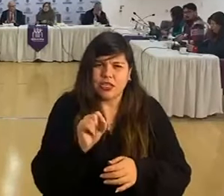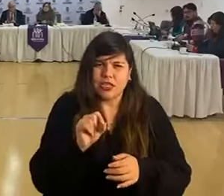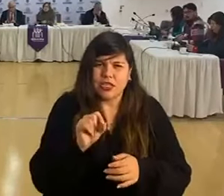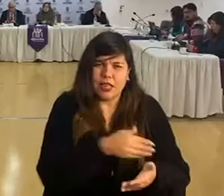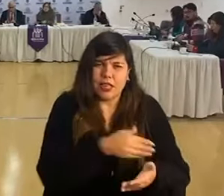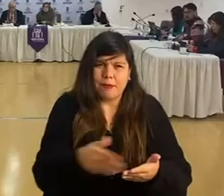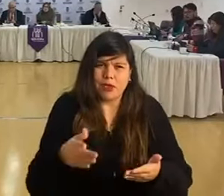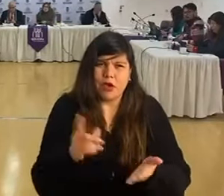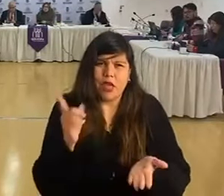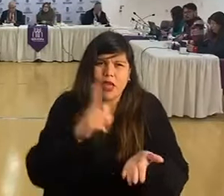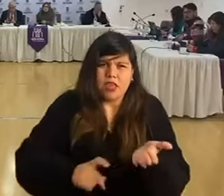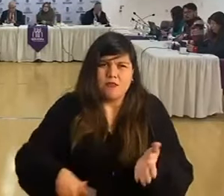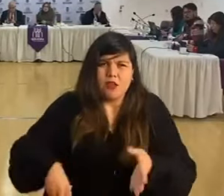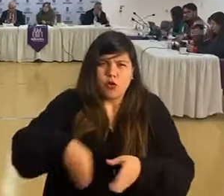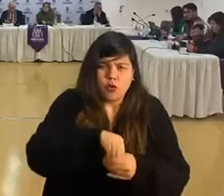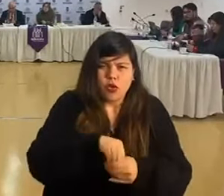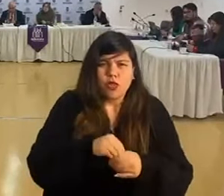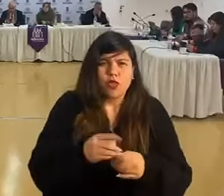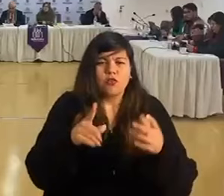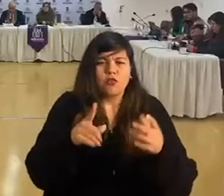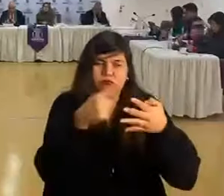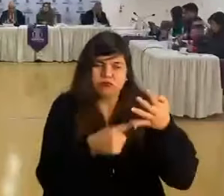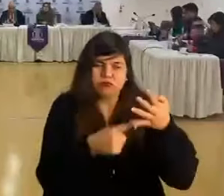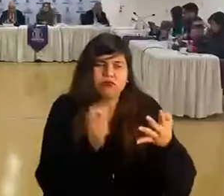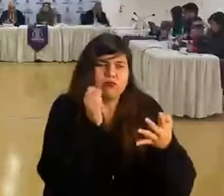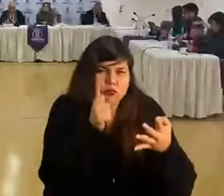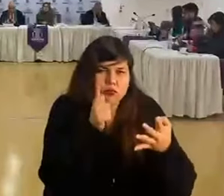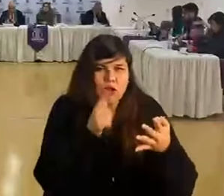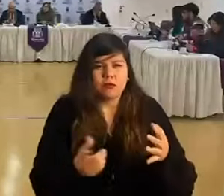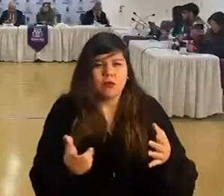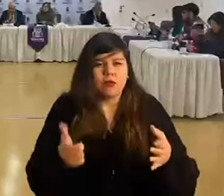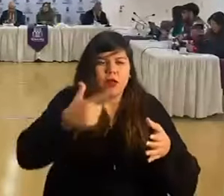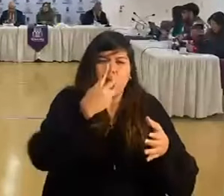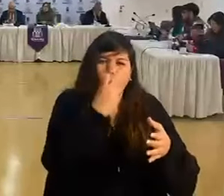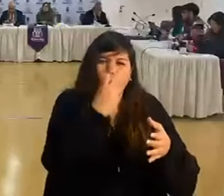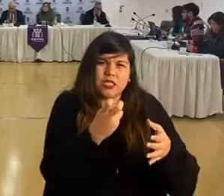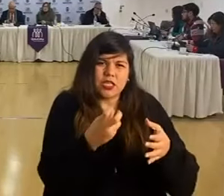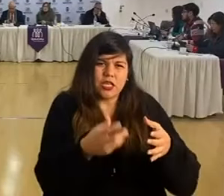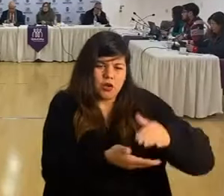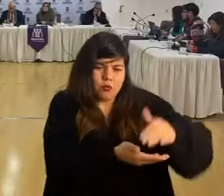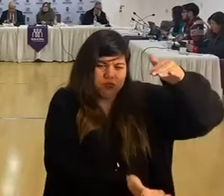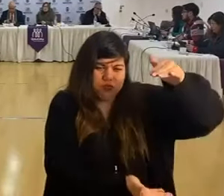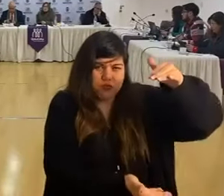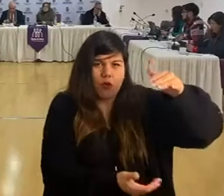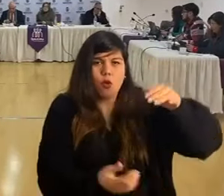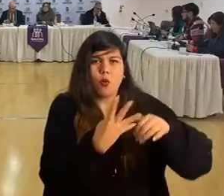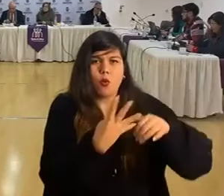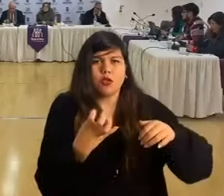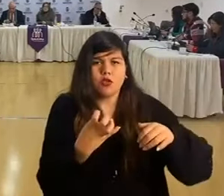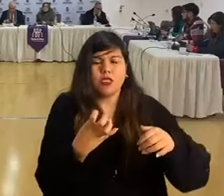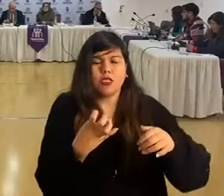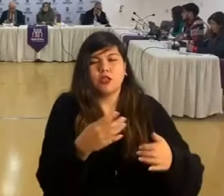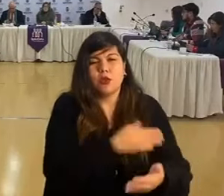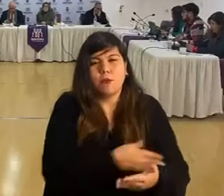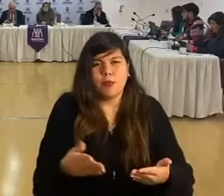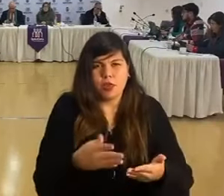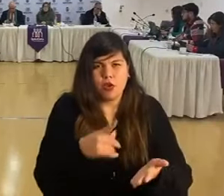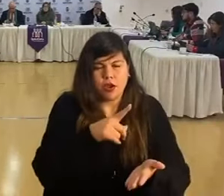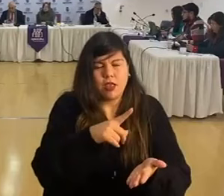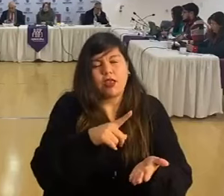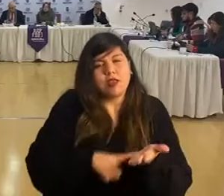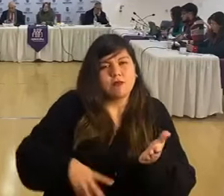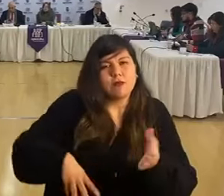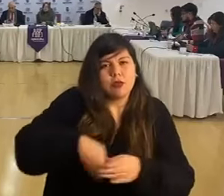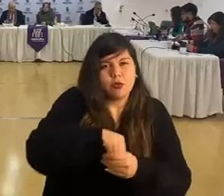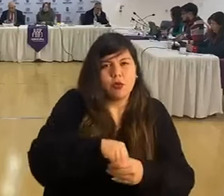o incluido, lo cual se desglosa en recarga de oxígeno y aire comprimido por 450 millones de pesos y o incluido